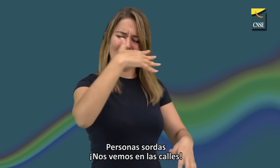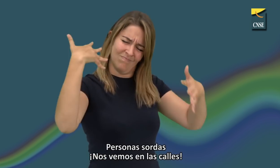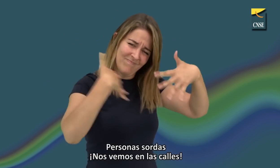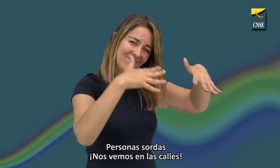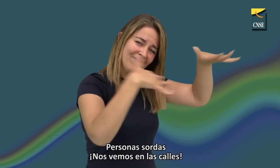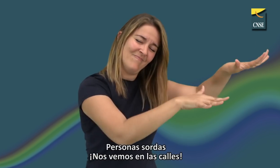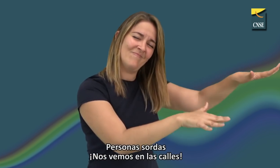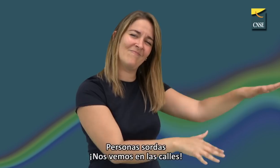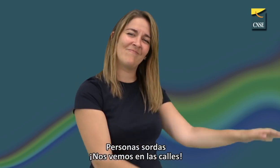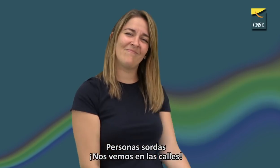nos vemos en las calles.